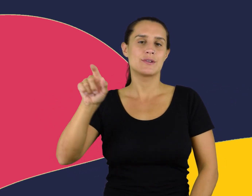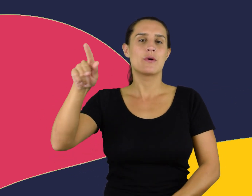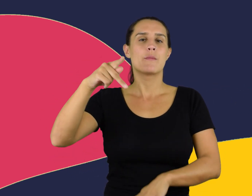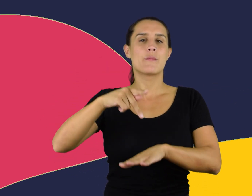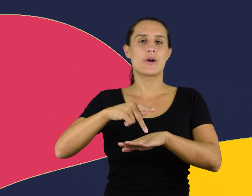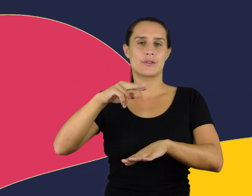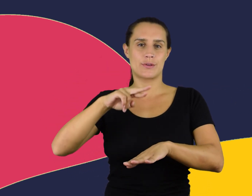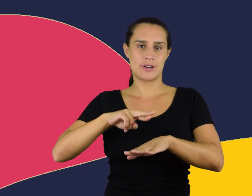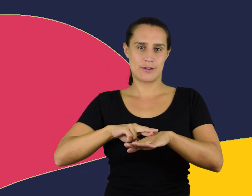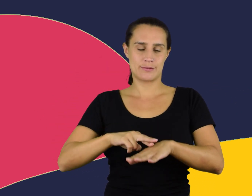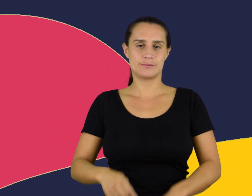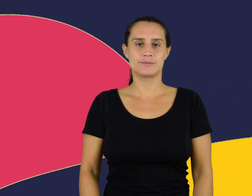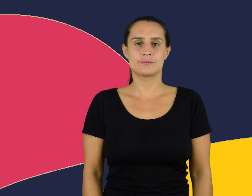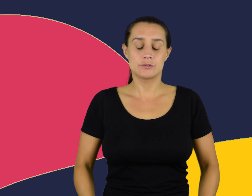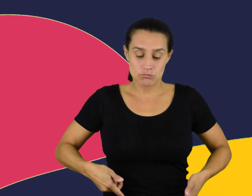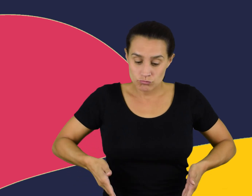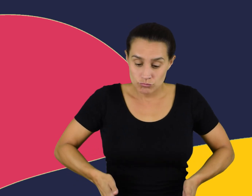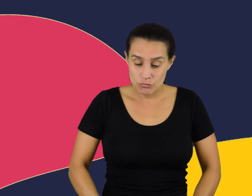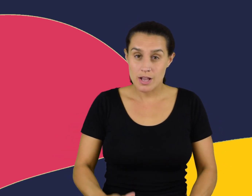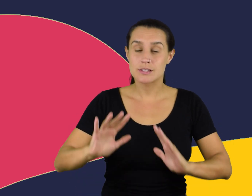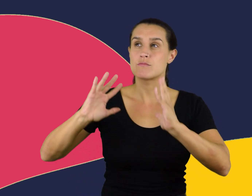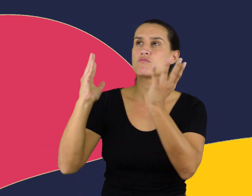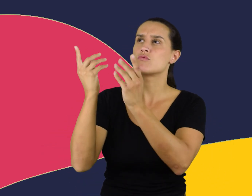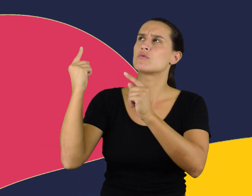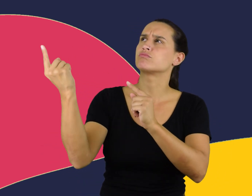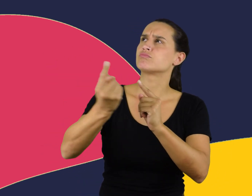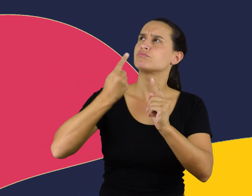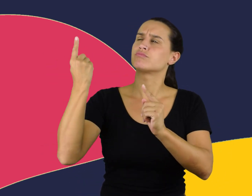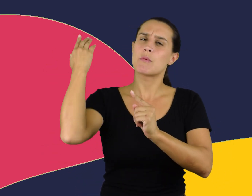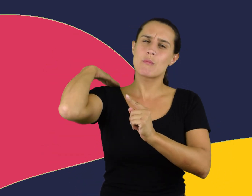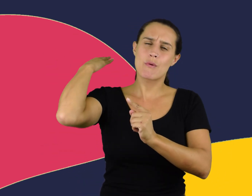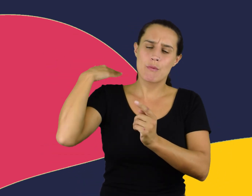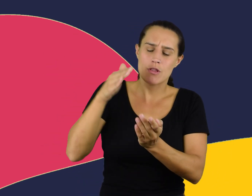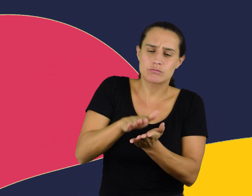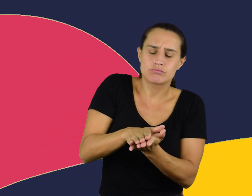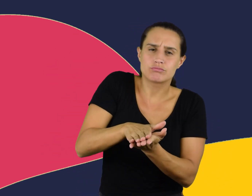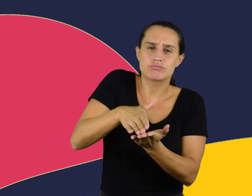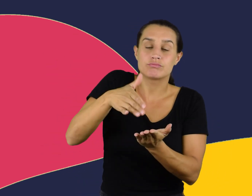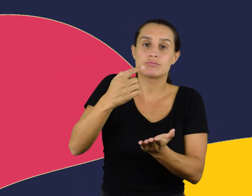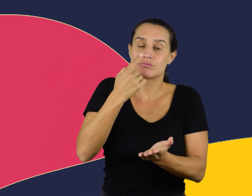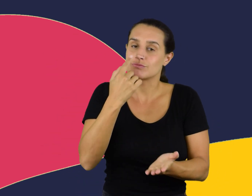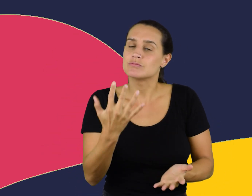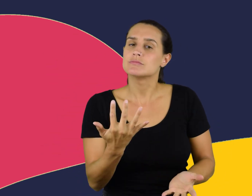Uno nace mientras el planeta gira. Los pulmones abren la nariz. Respira.